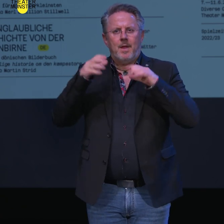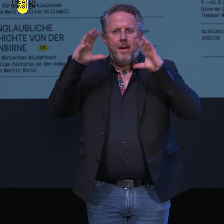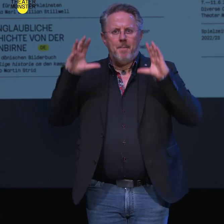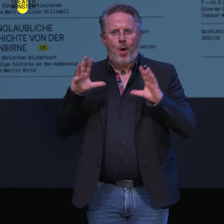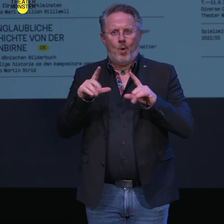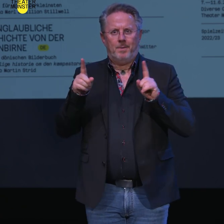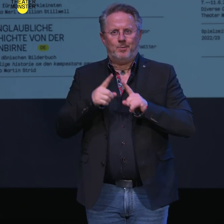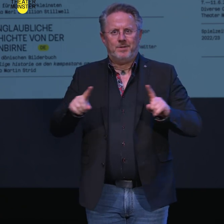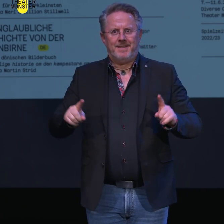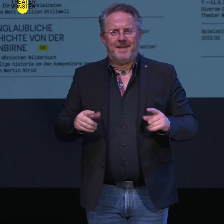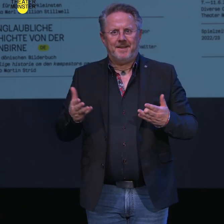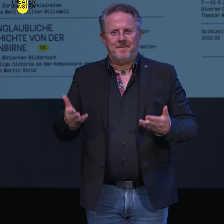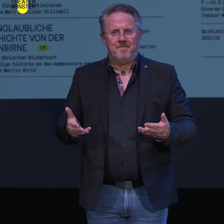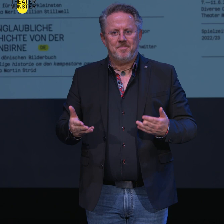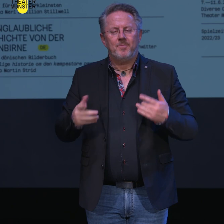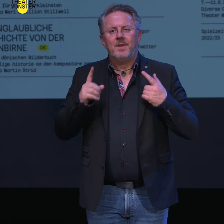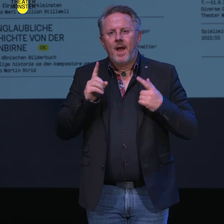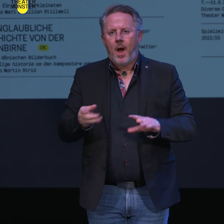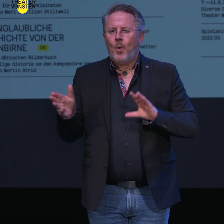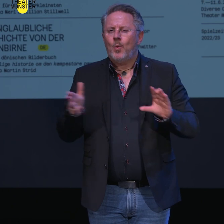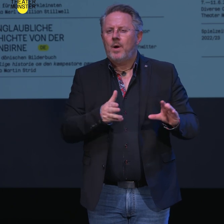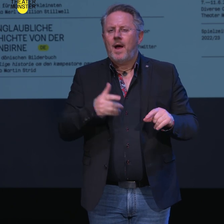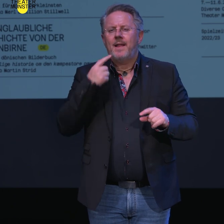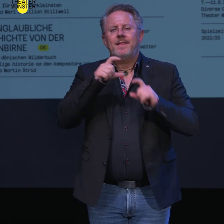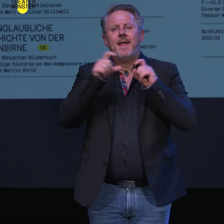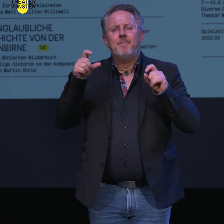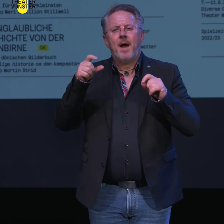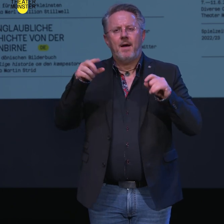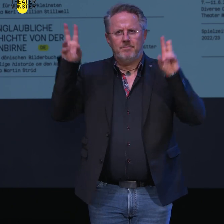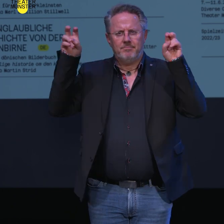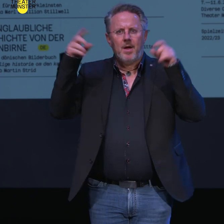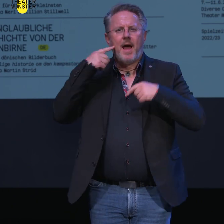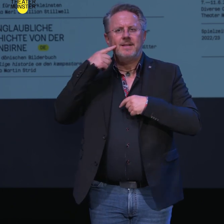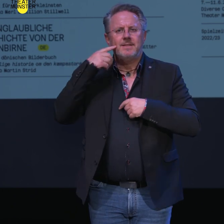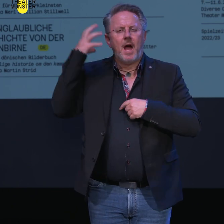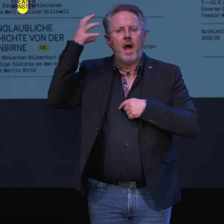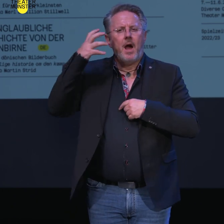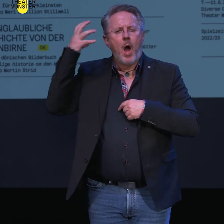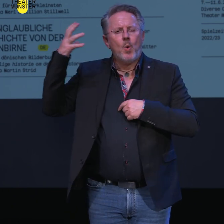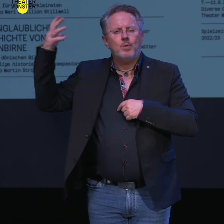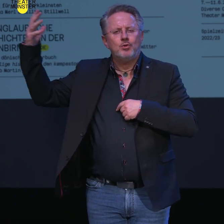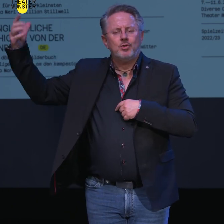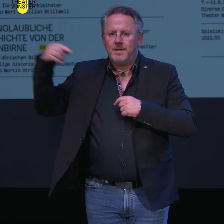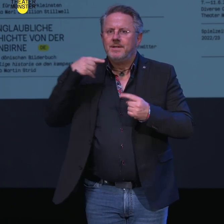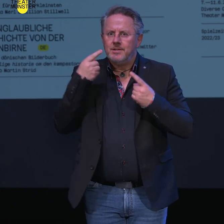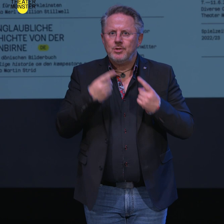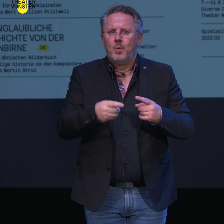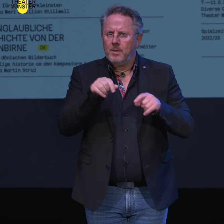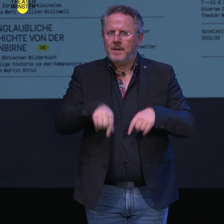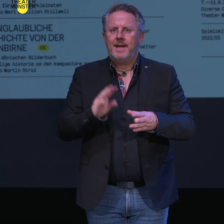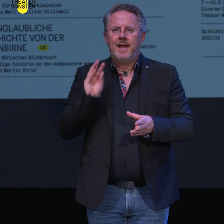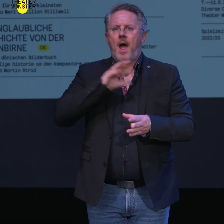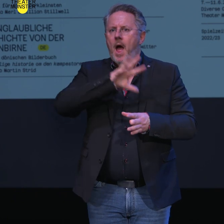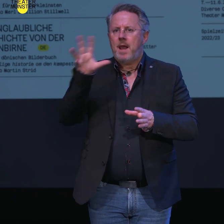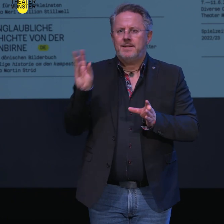Erwähnen möchte ich auch die interaktive Performance Rausch, die im Rahmen von Theater Münster alles inklusiv entstehen wird.